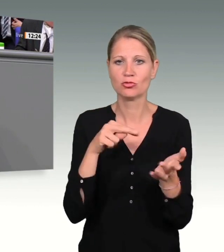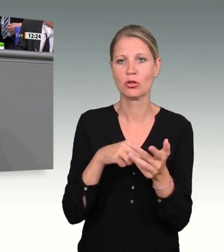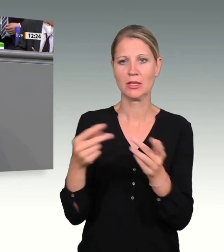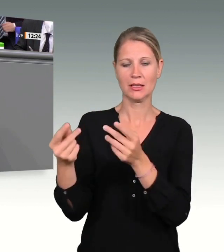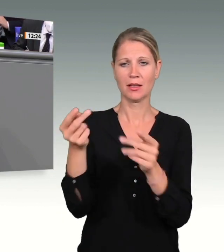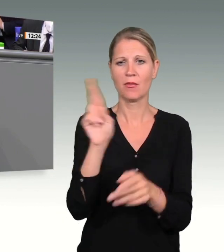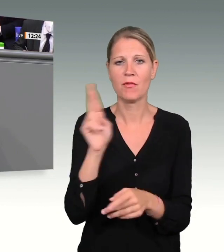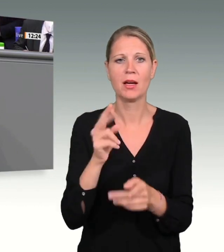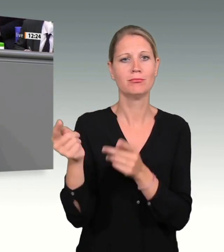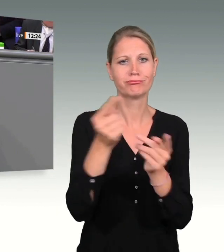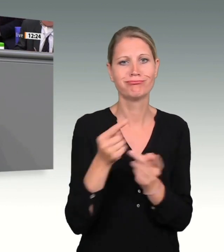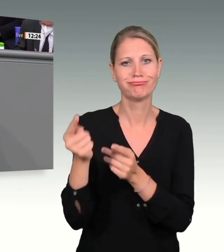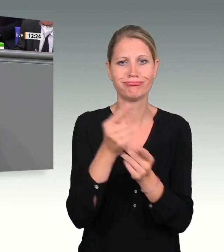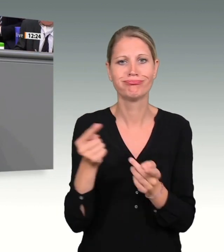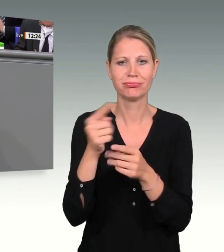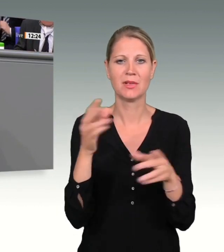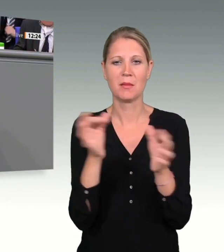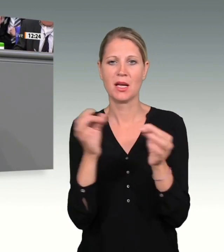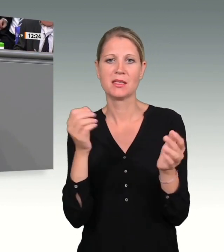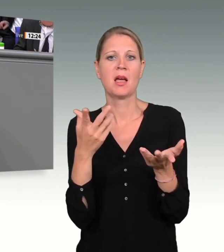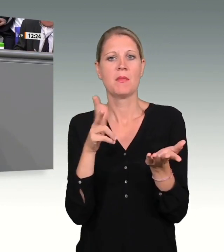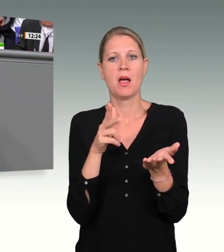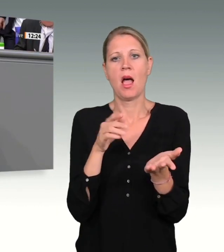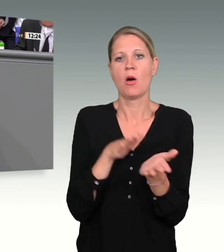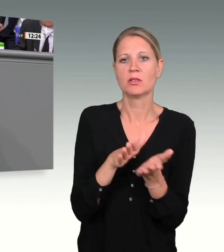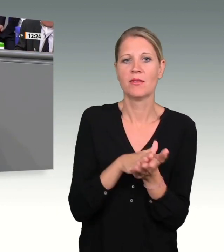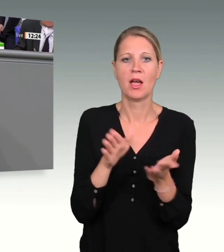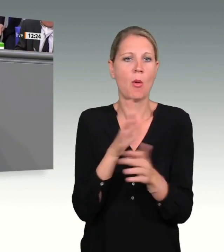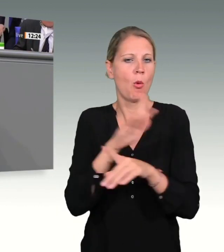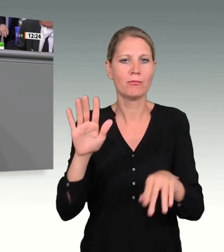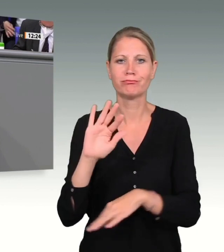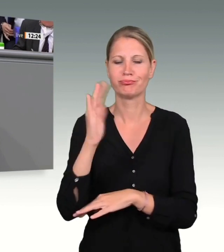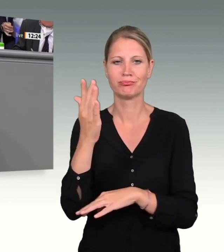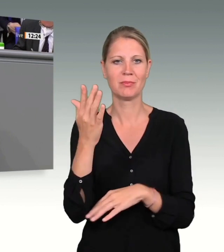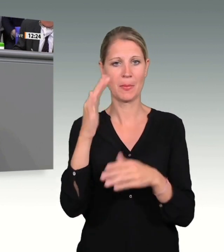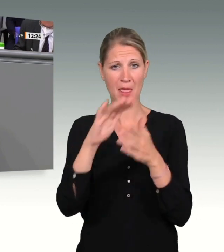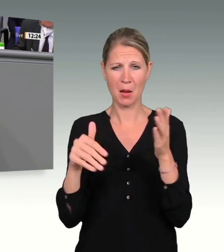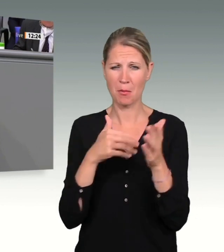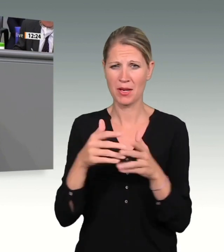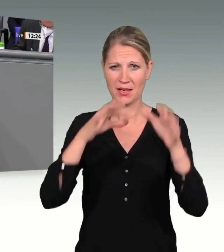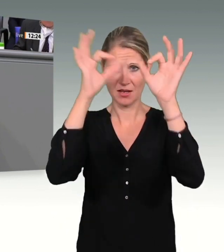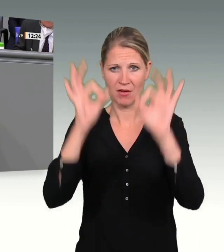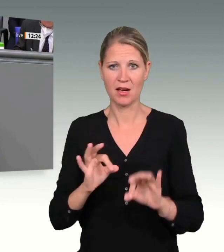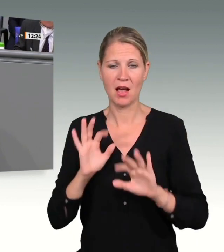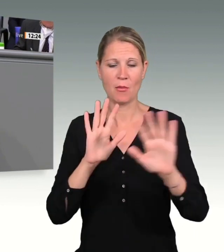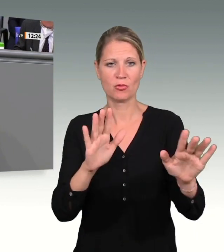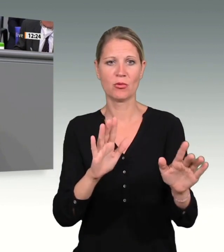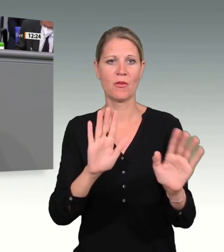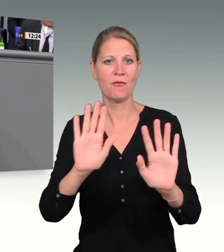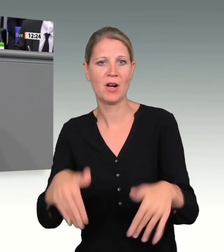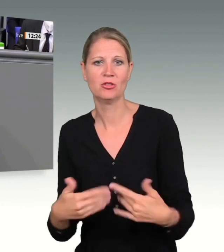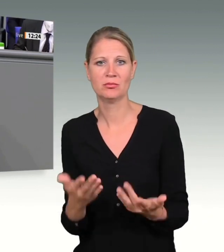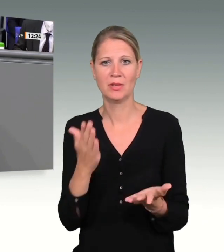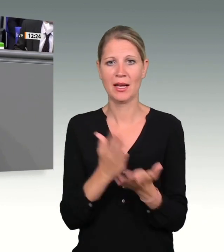wiederholen wird, half ihm dabei. In Berlin fristete Amri sein Dasein als Drogenhändler, damit verblasste im Bewusstsein der zuständigen